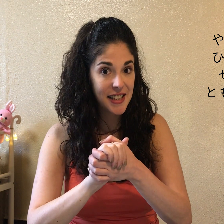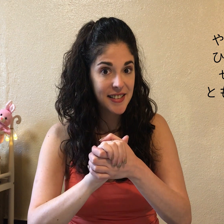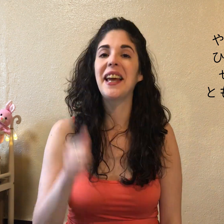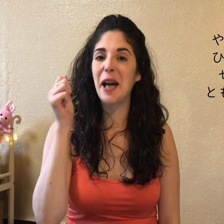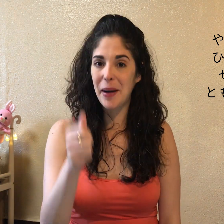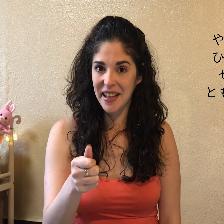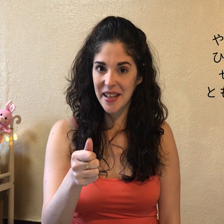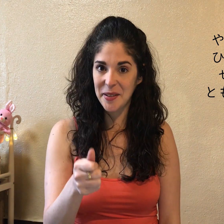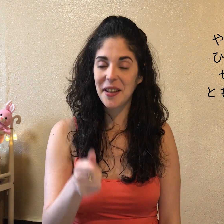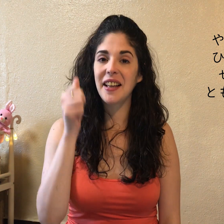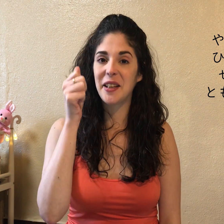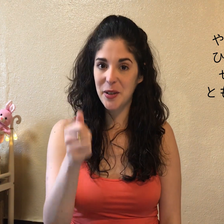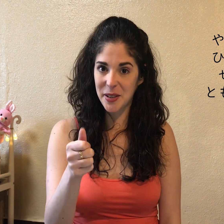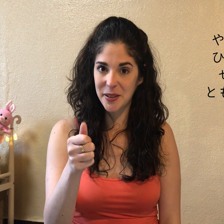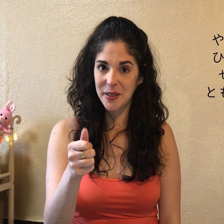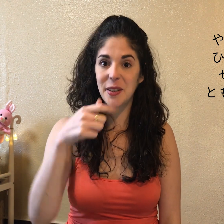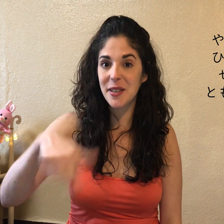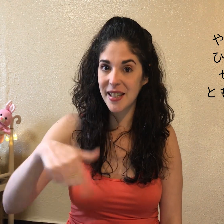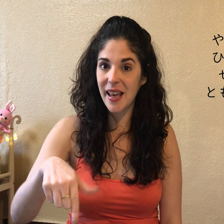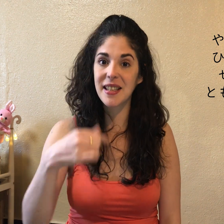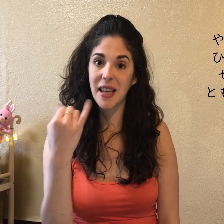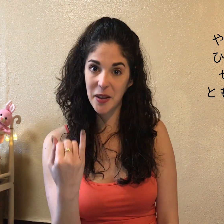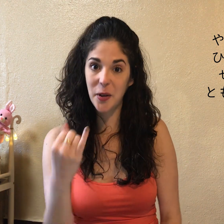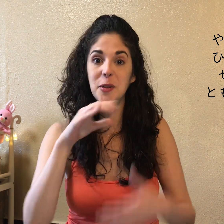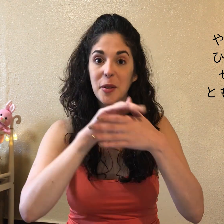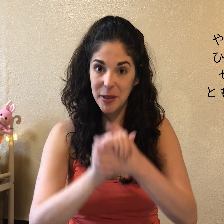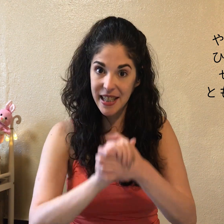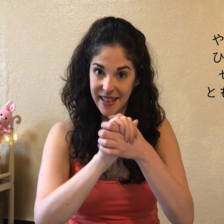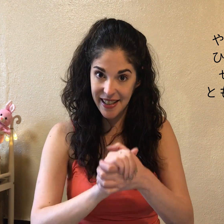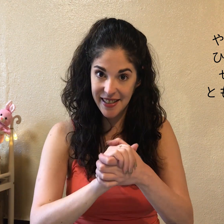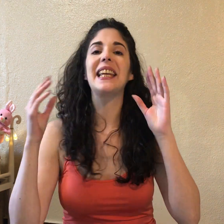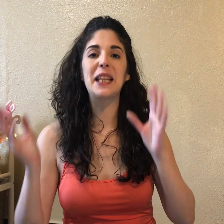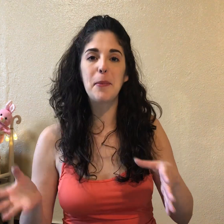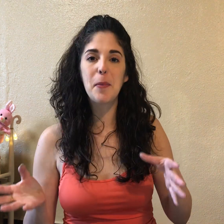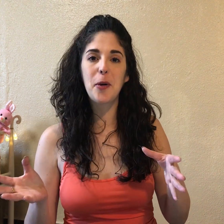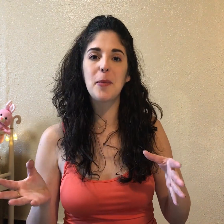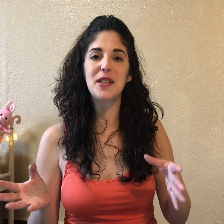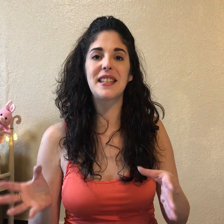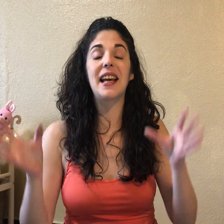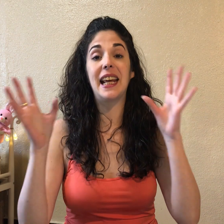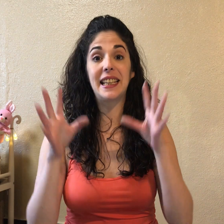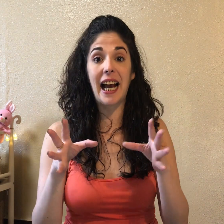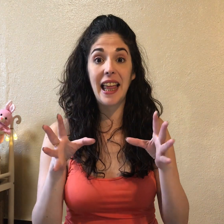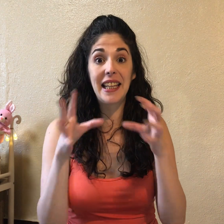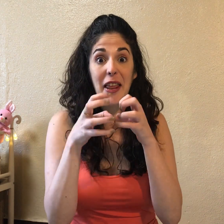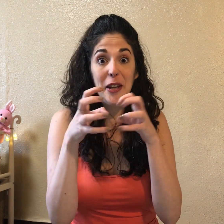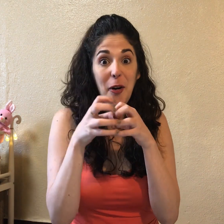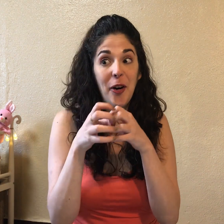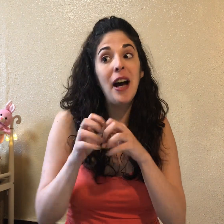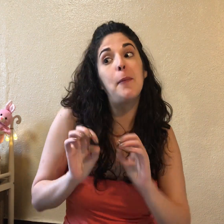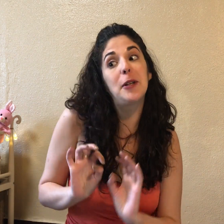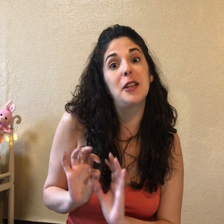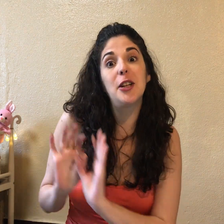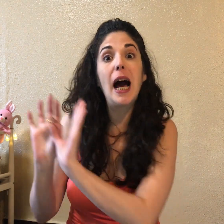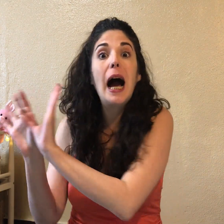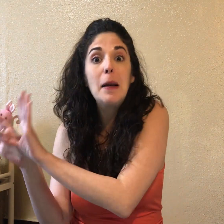Y también podemos hacer esta cadena de no poniéndola al